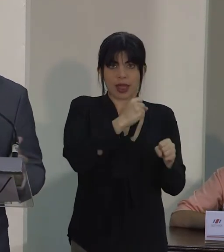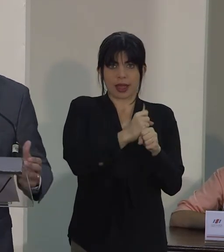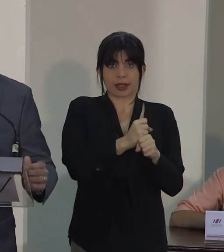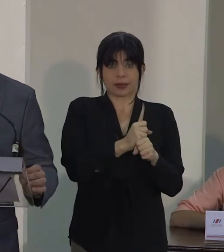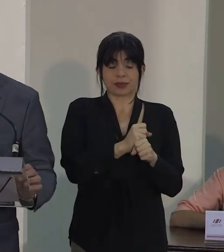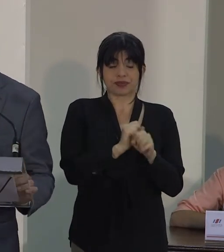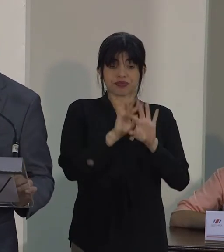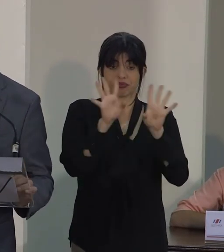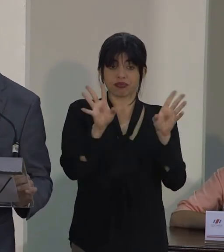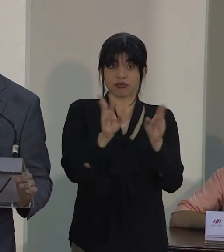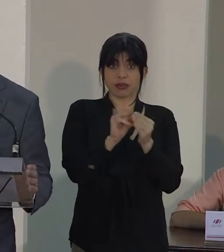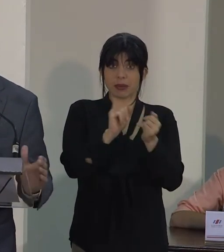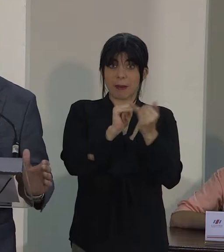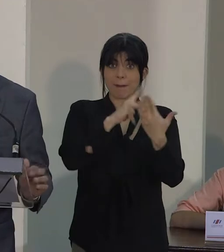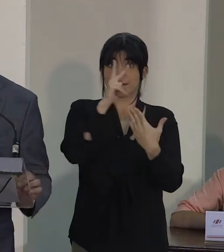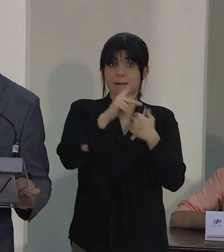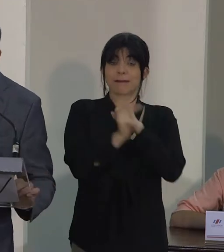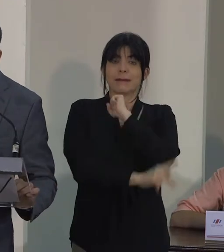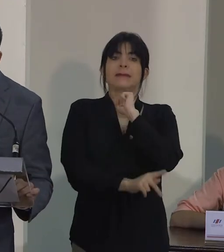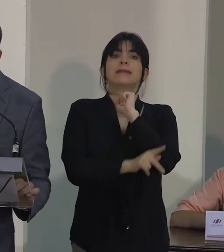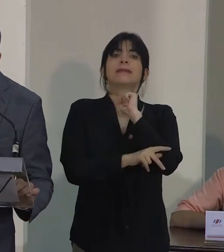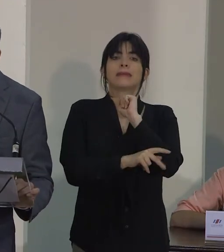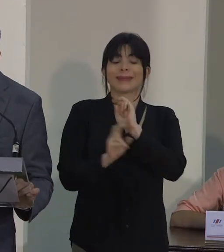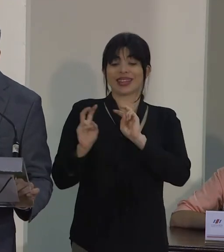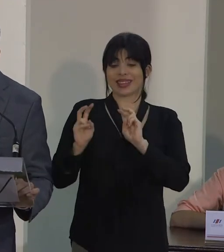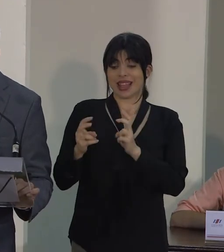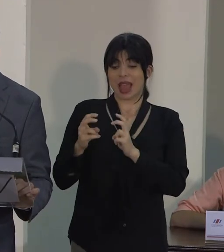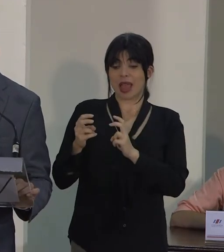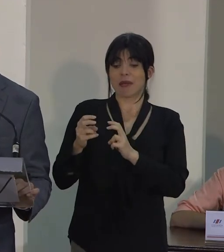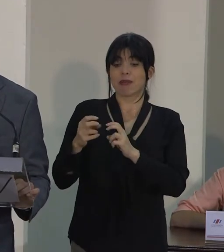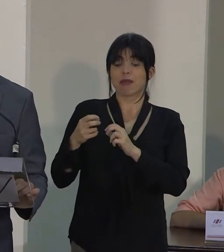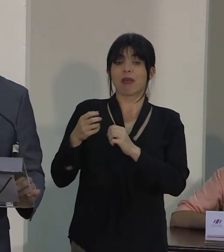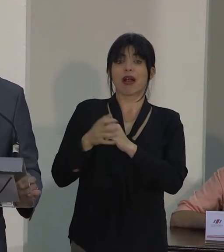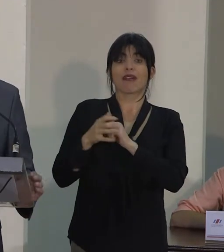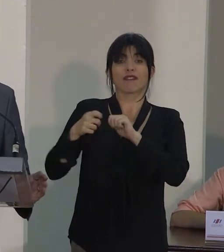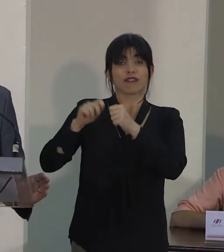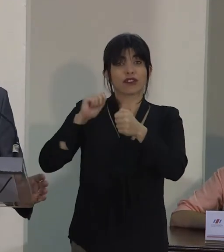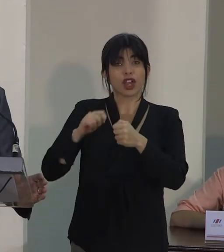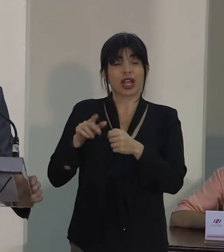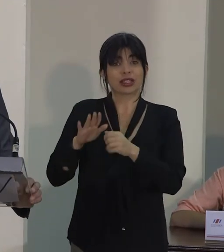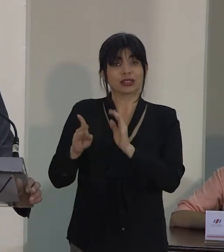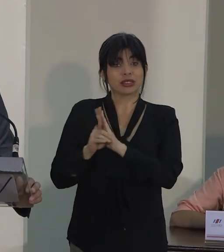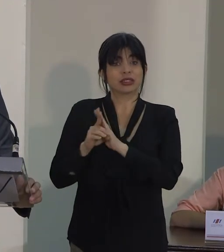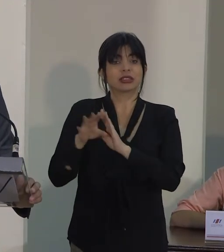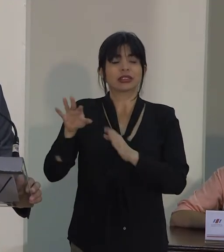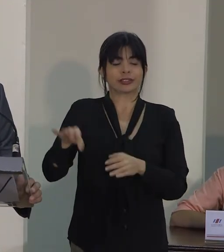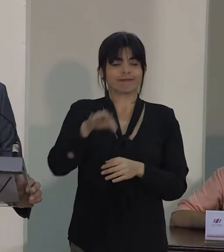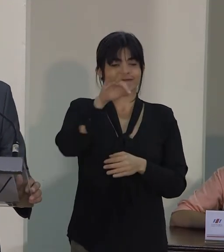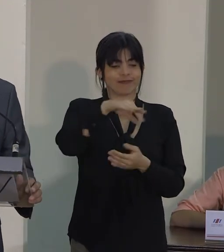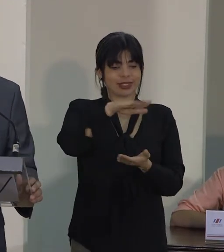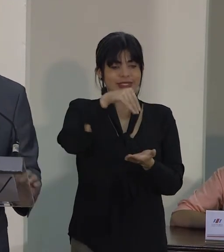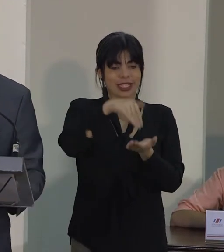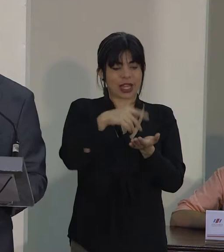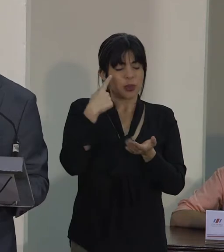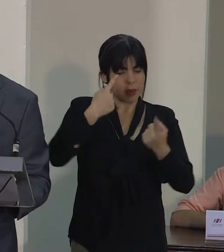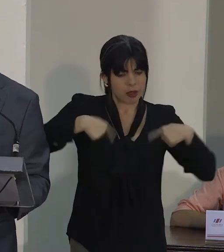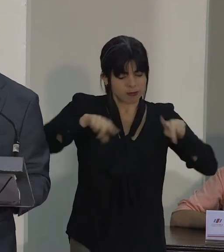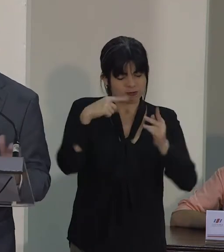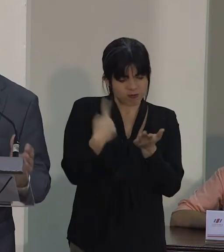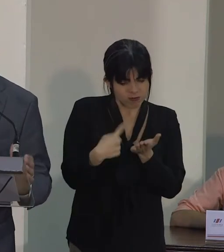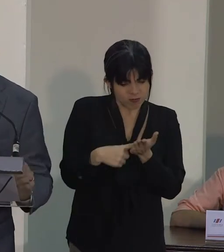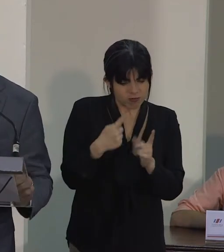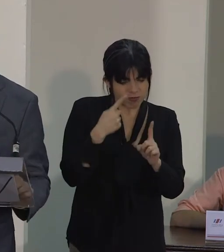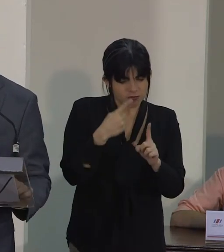Con este plan, el país coloca el tema de las violencias contra la niñez en el centro del debate político y social.